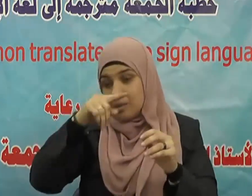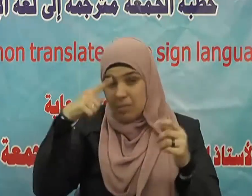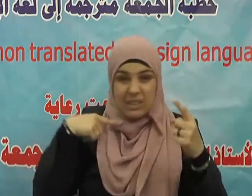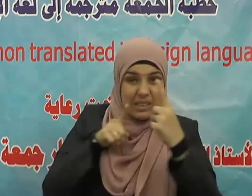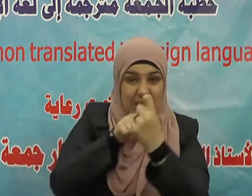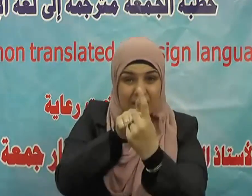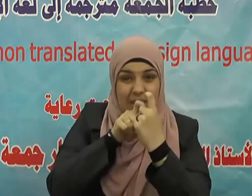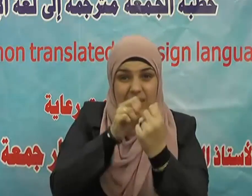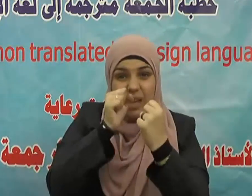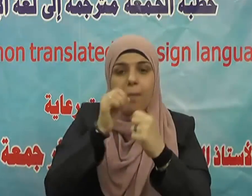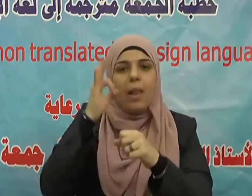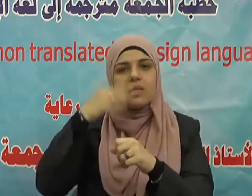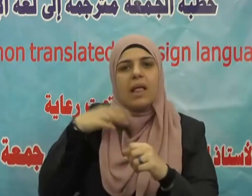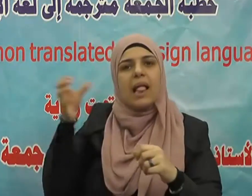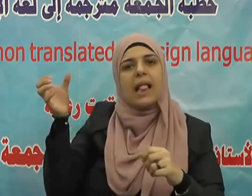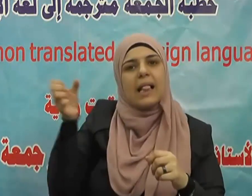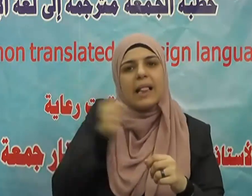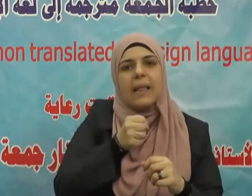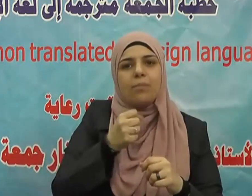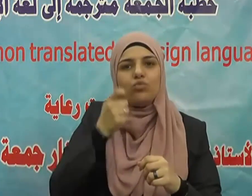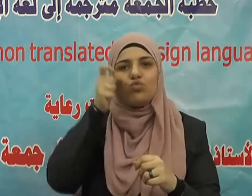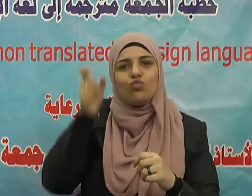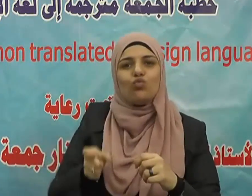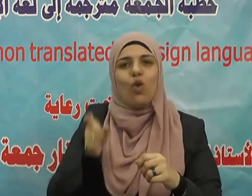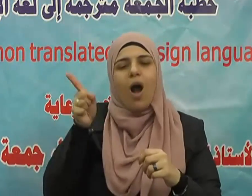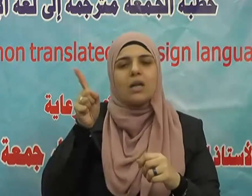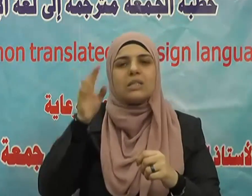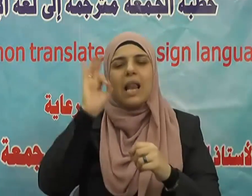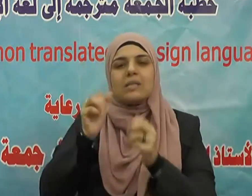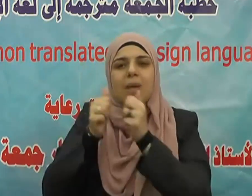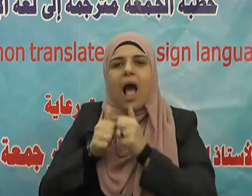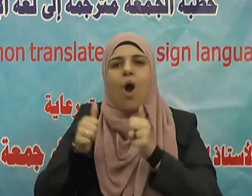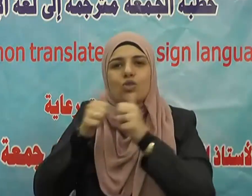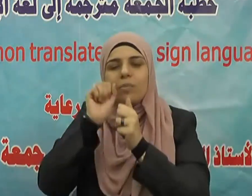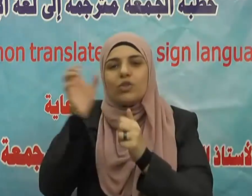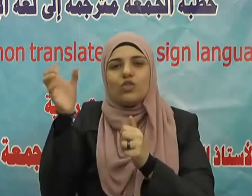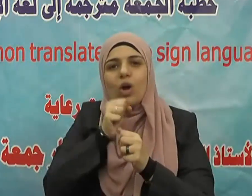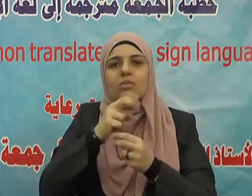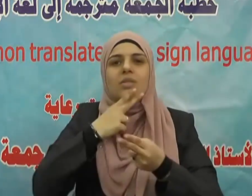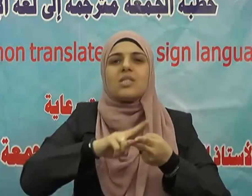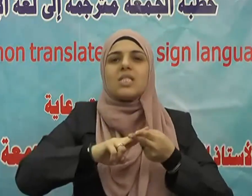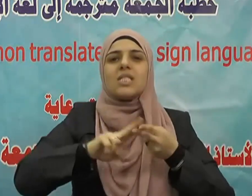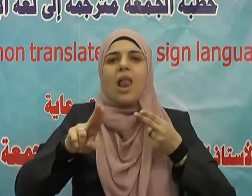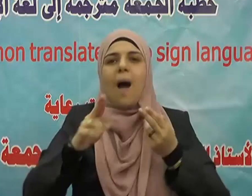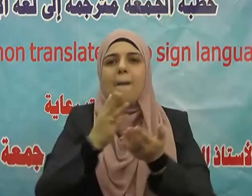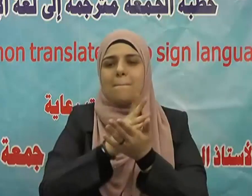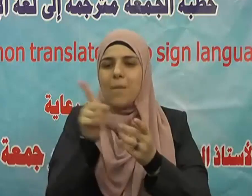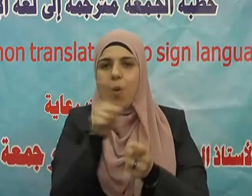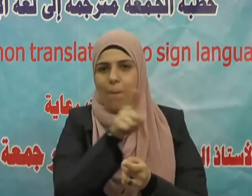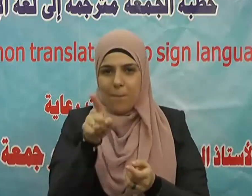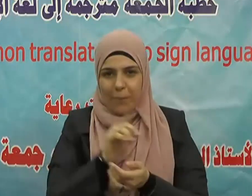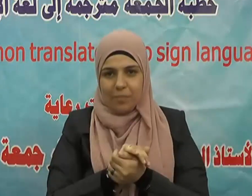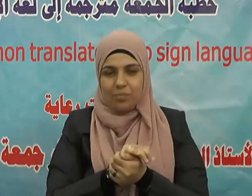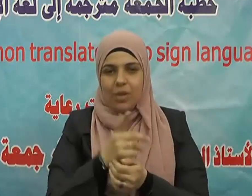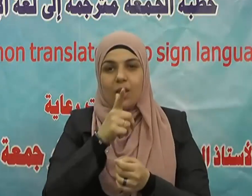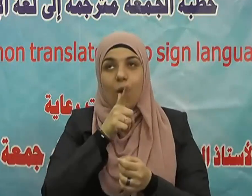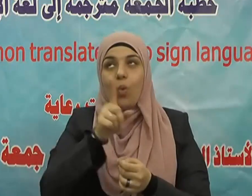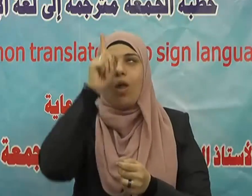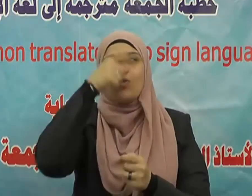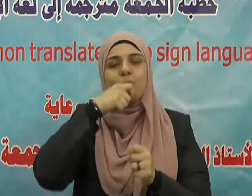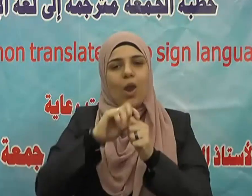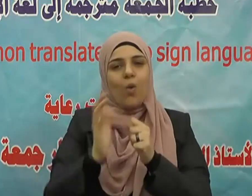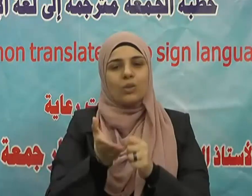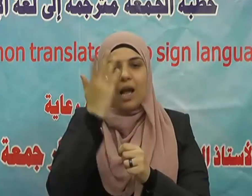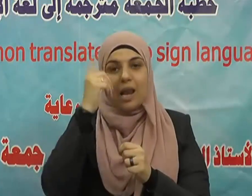علاج لكل مواطن النزاع والخلاف ففي إطار الأسرة يدعون القرآن